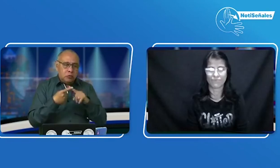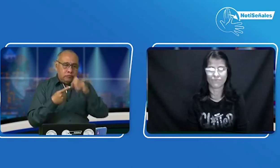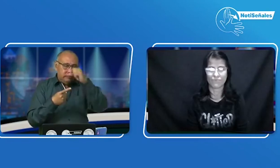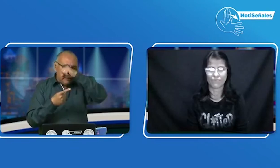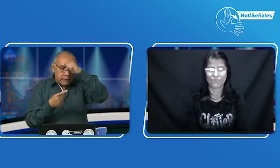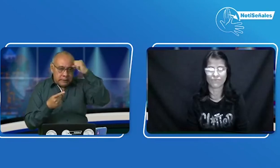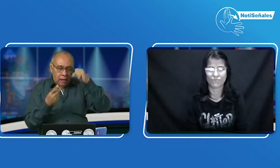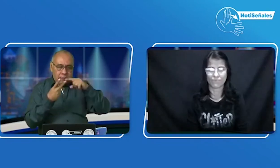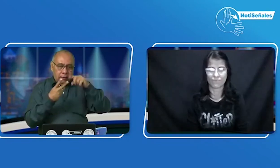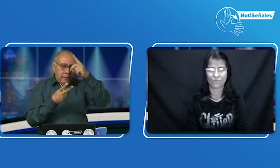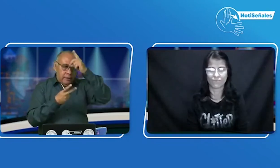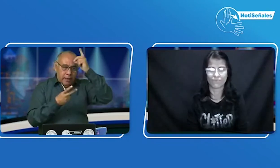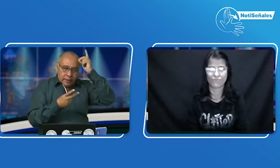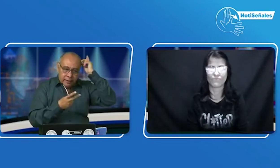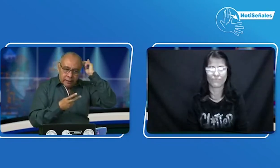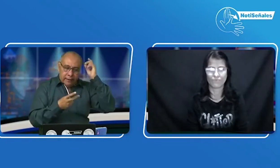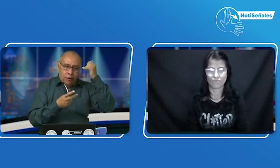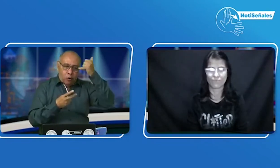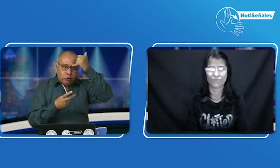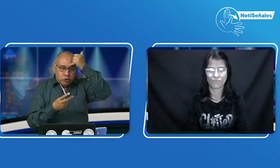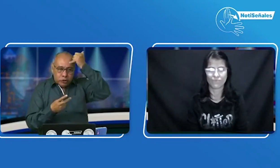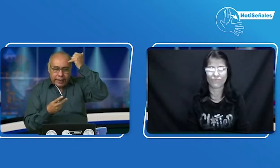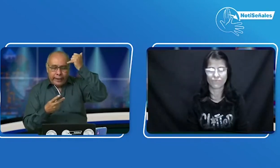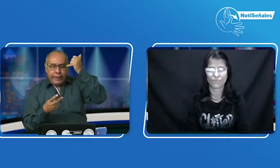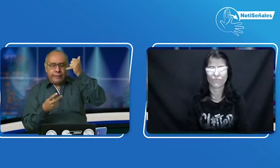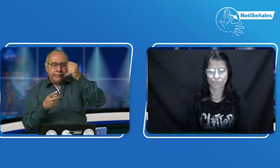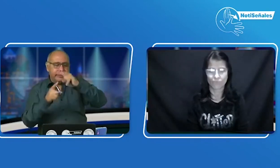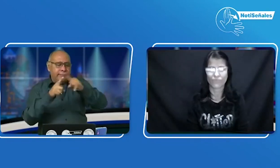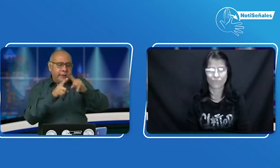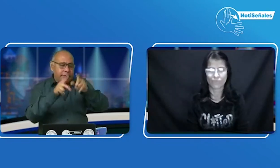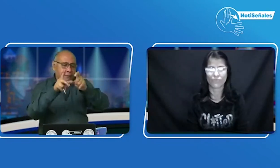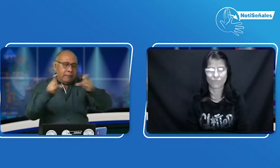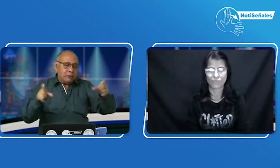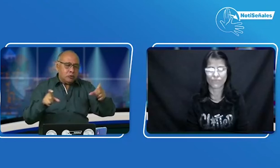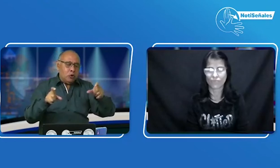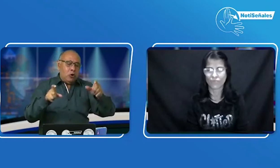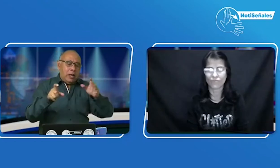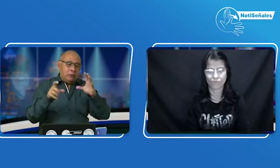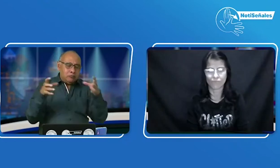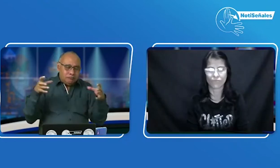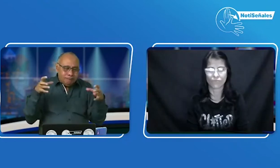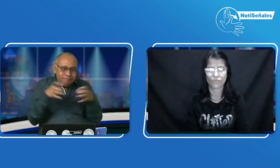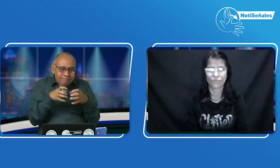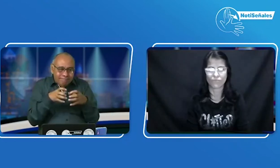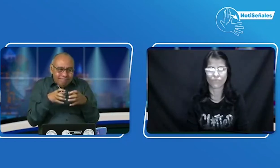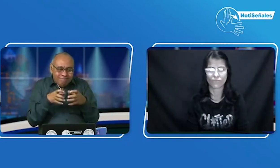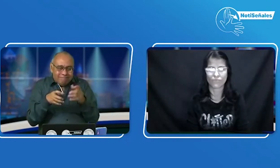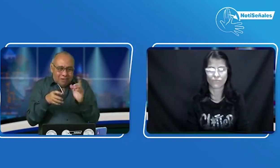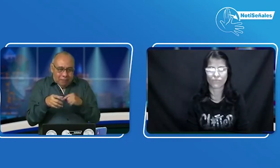mucha más incidencia. Ustedes saben que cuentan con el compromiso de Sandra, de Daniel, de José,